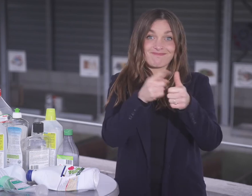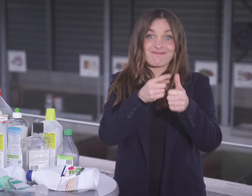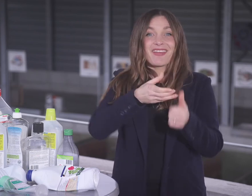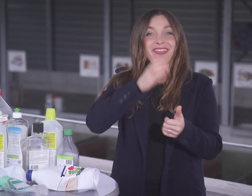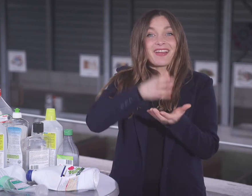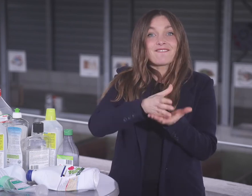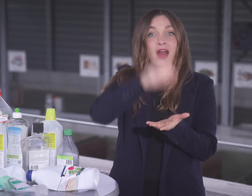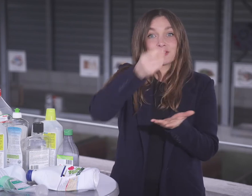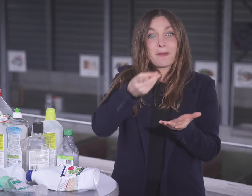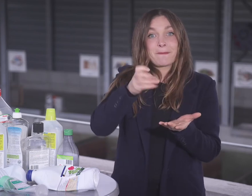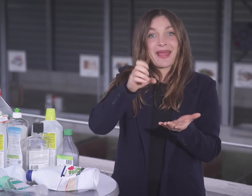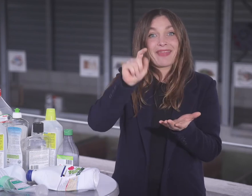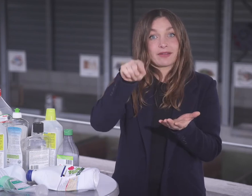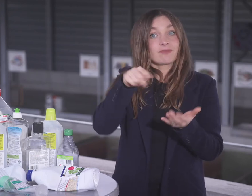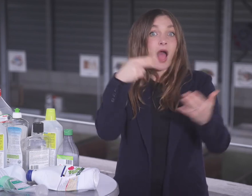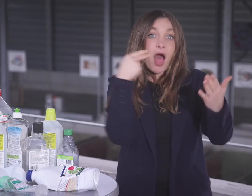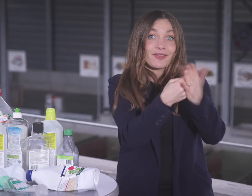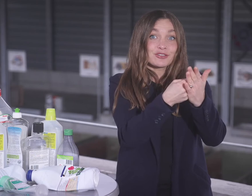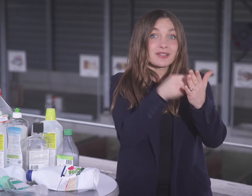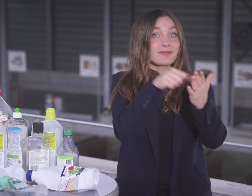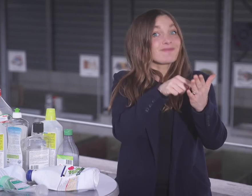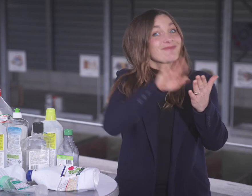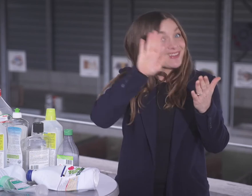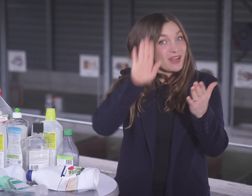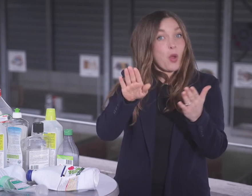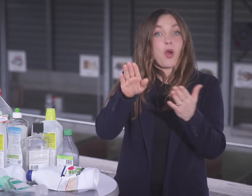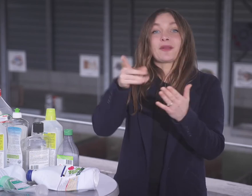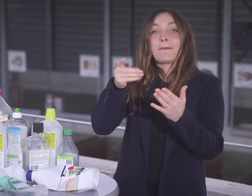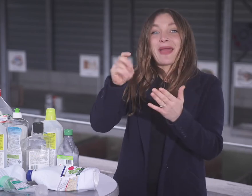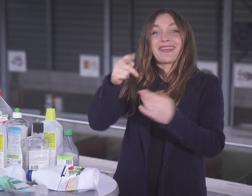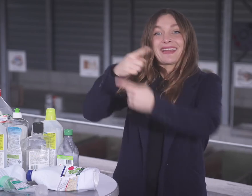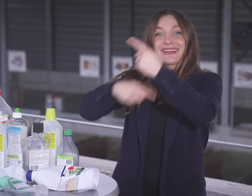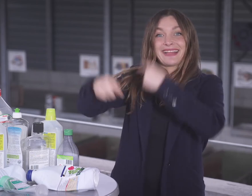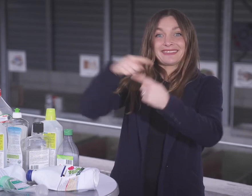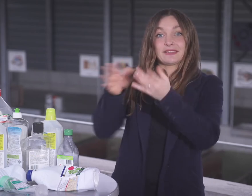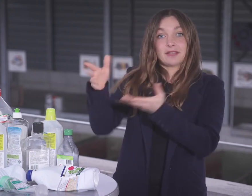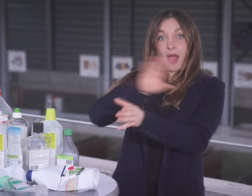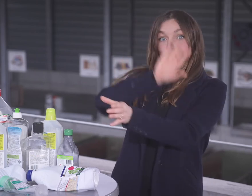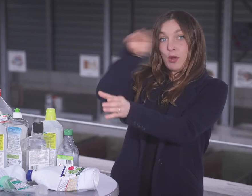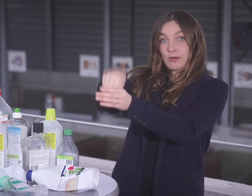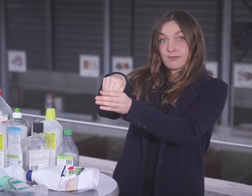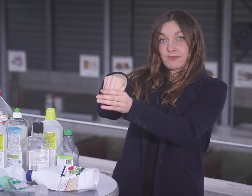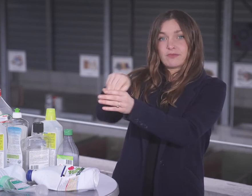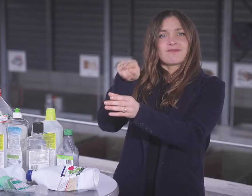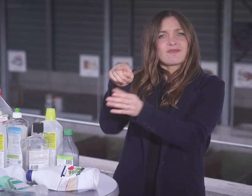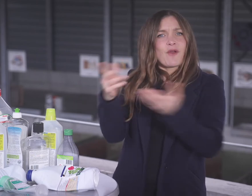Was gehört nicht in die Kunststoff- bzw. Plastikflaschensammlung? Pet